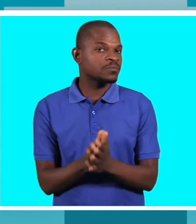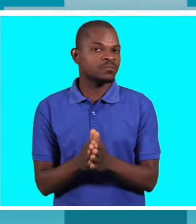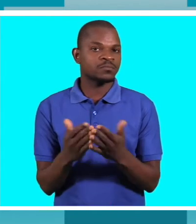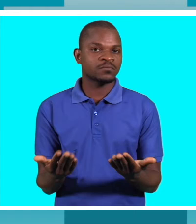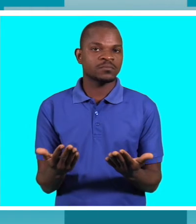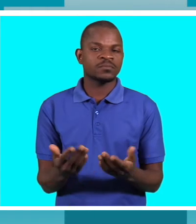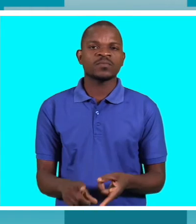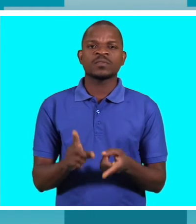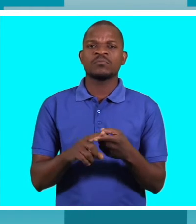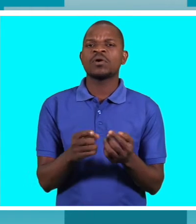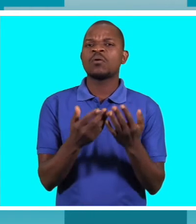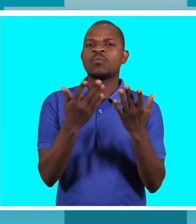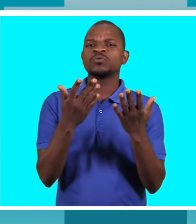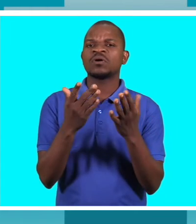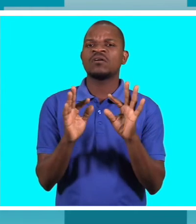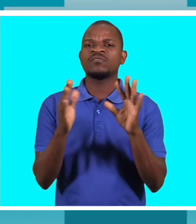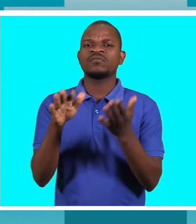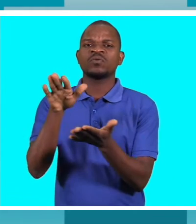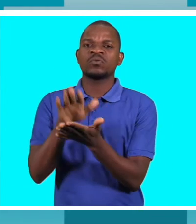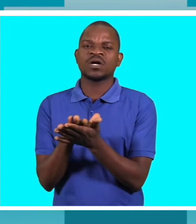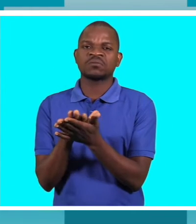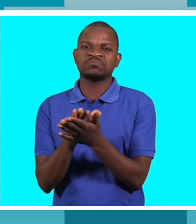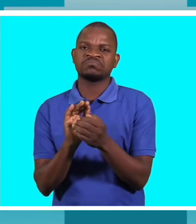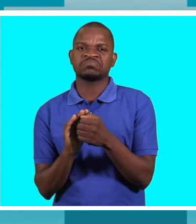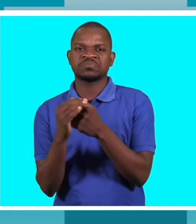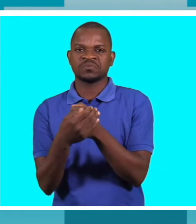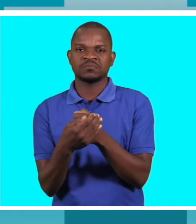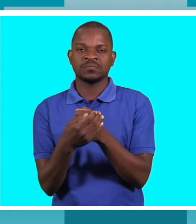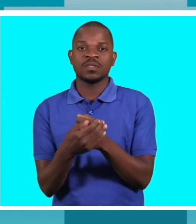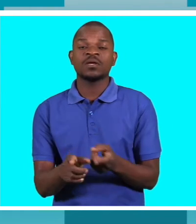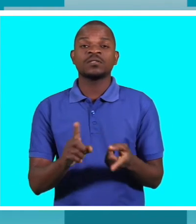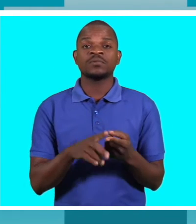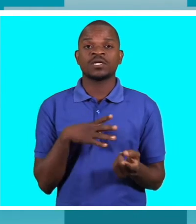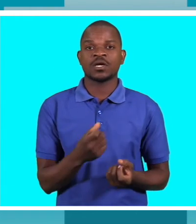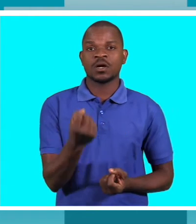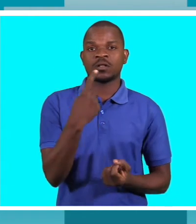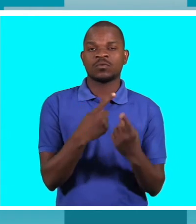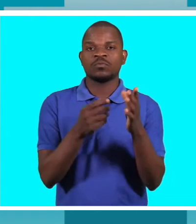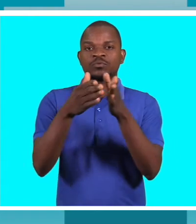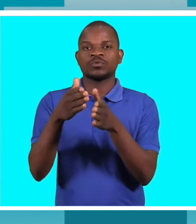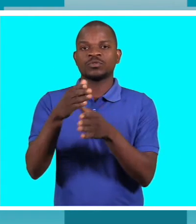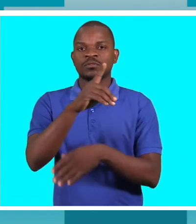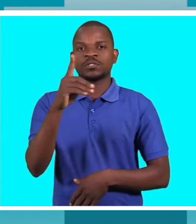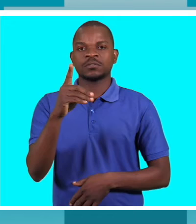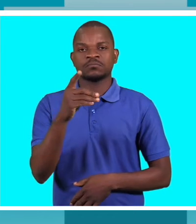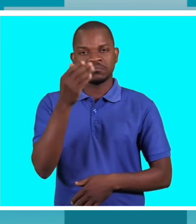porque muitos vivem em lugares fechados, temos pessoas com deficiência que não conhecem, por exemplo, a língua de sinais,